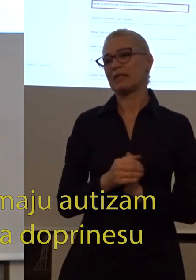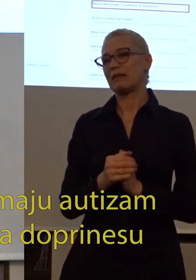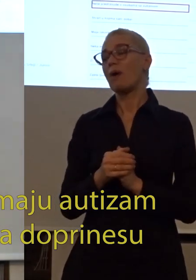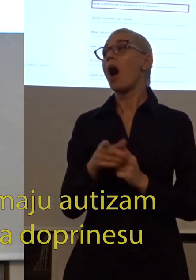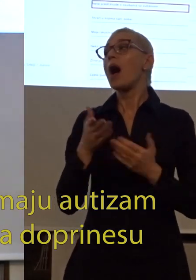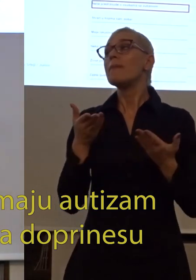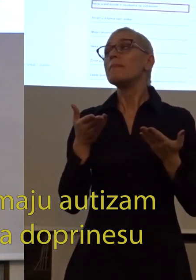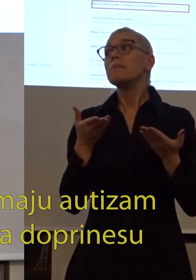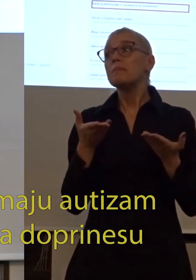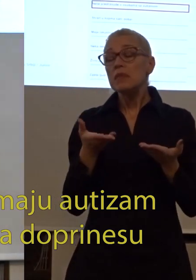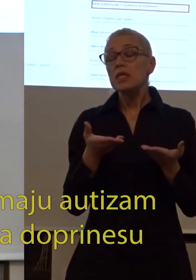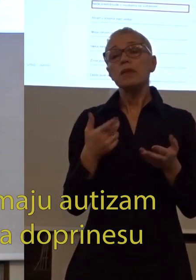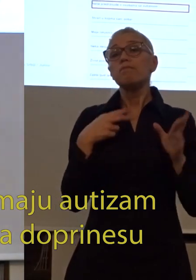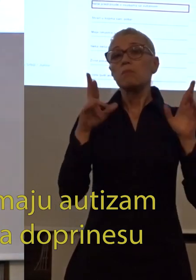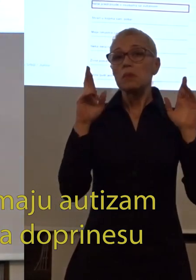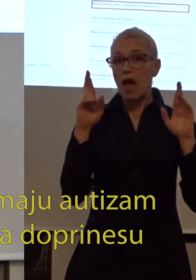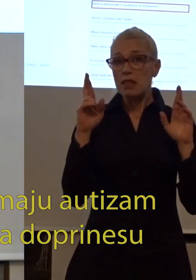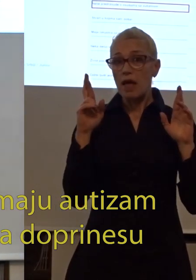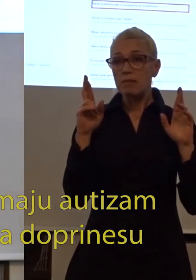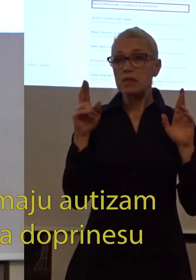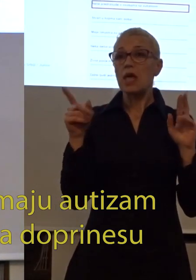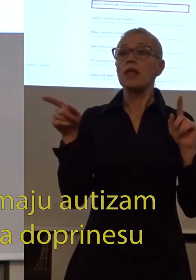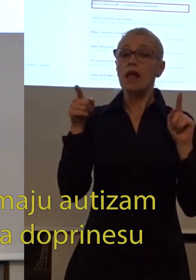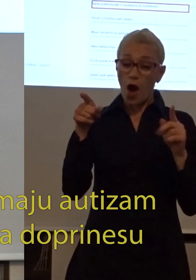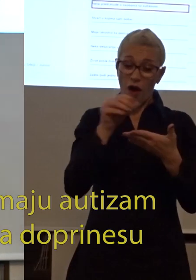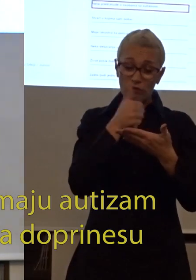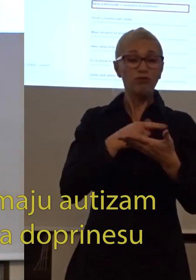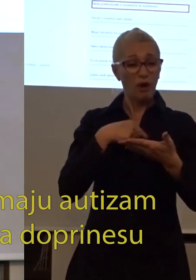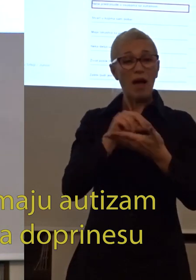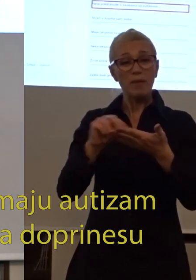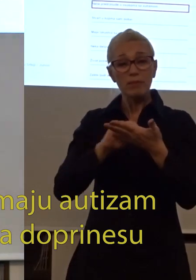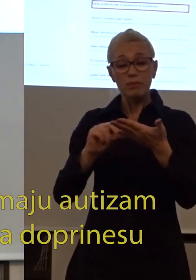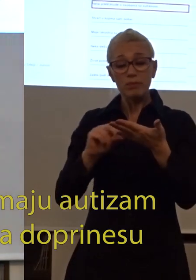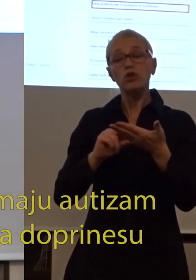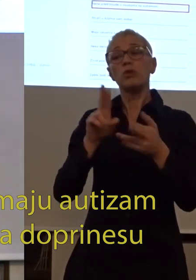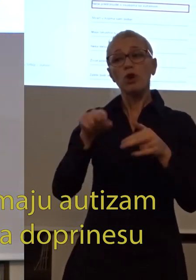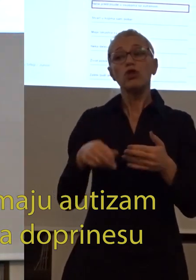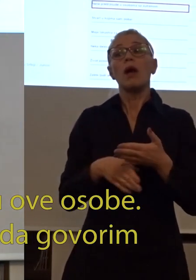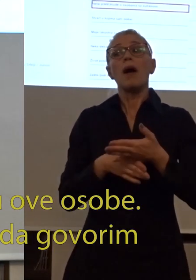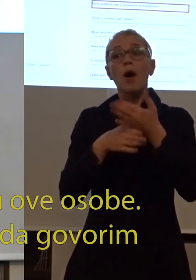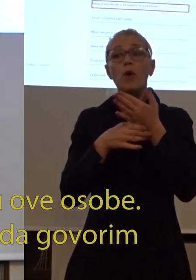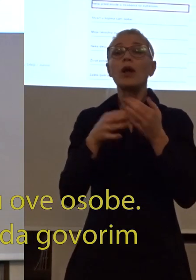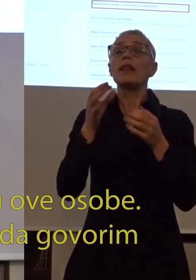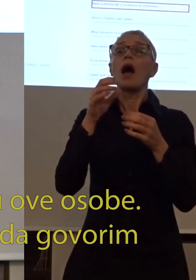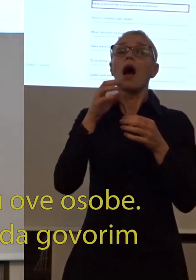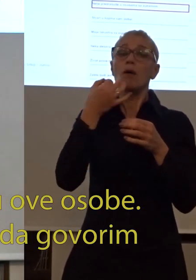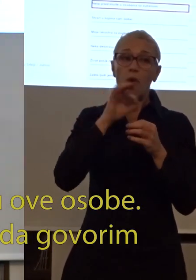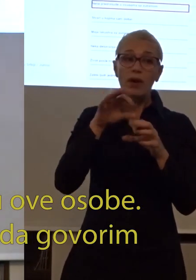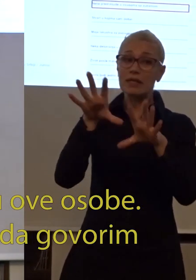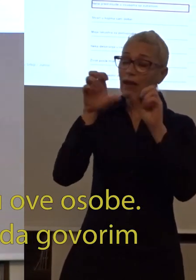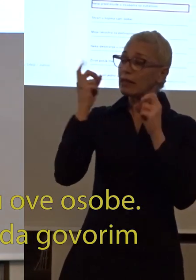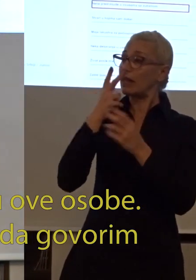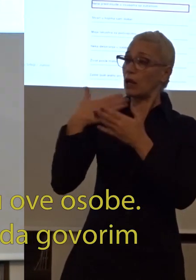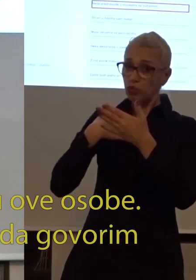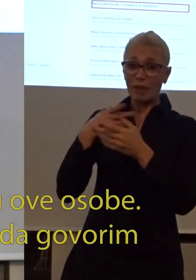nadam se da oni mogu bolje da doprinesu, da se bolje razumiju